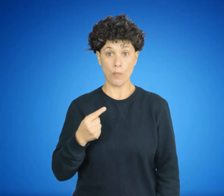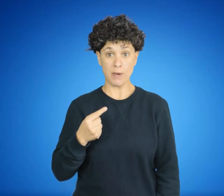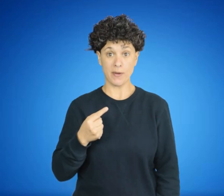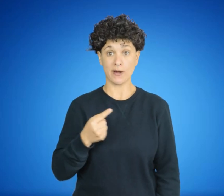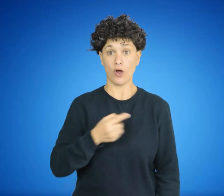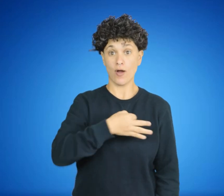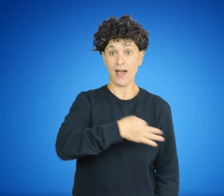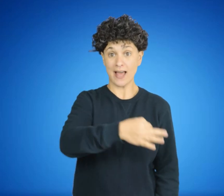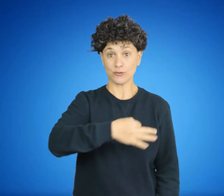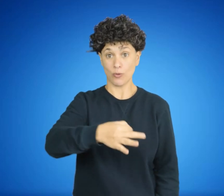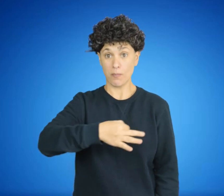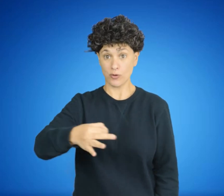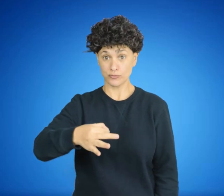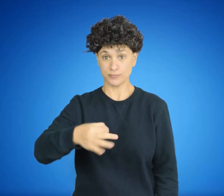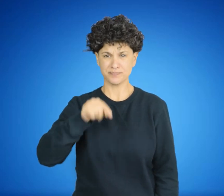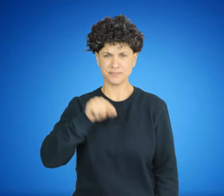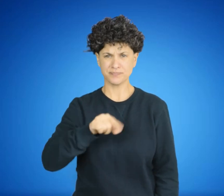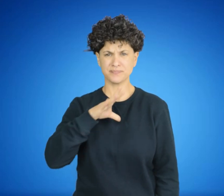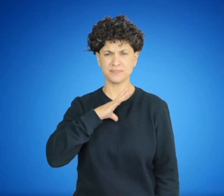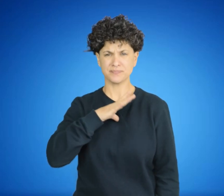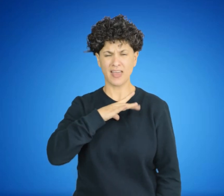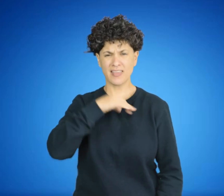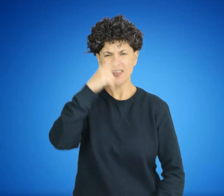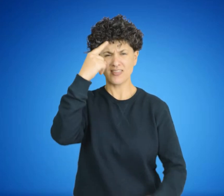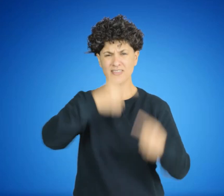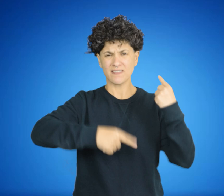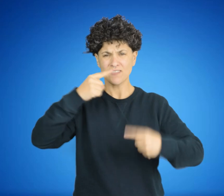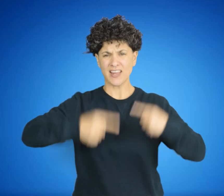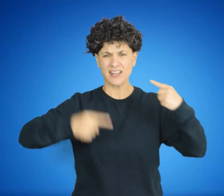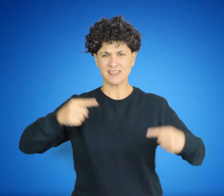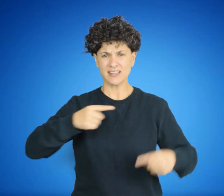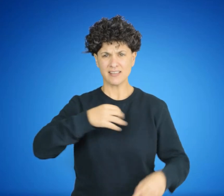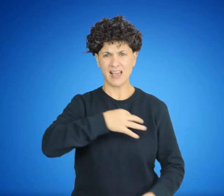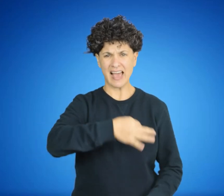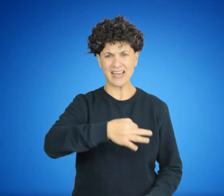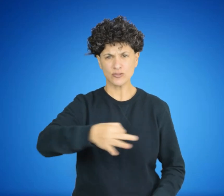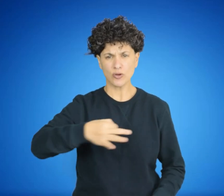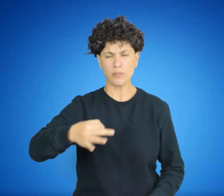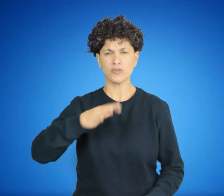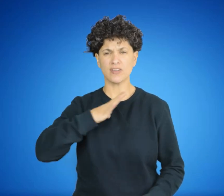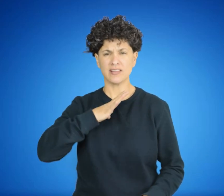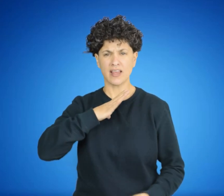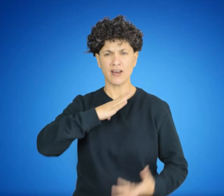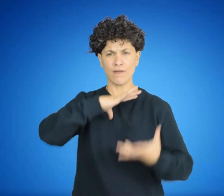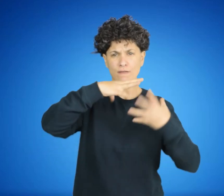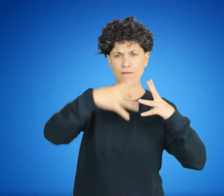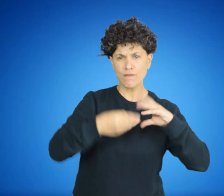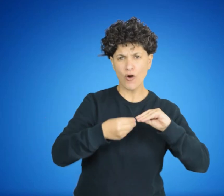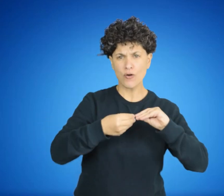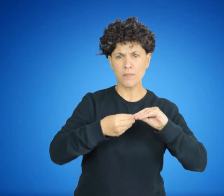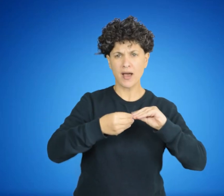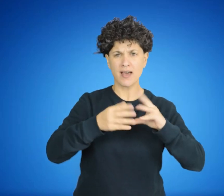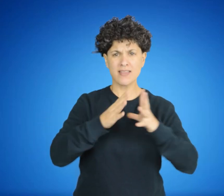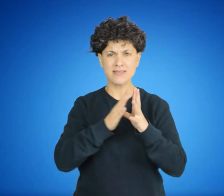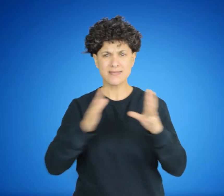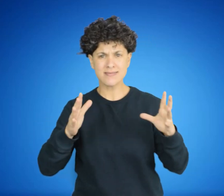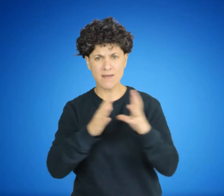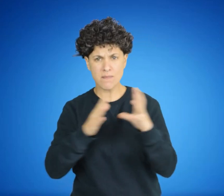De un lado los átomos, que tienen forma, extensión y peso, y de otro el vacío, que no es sino el